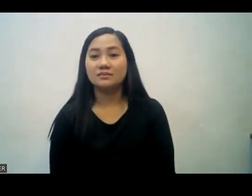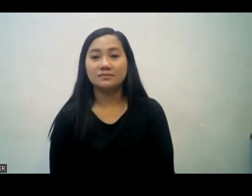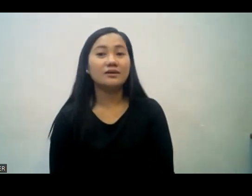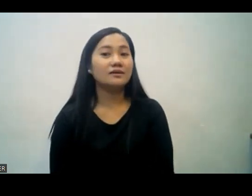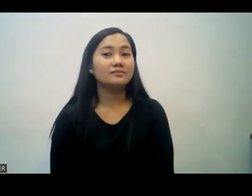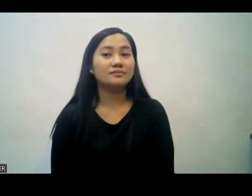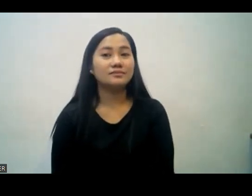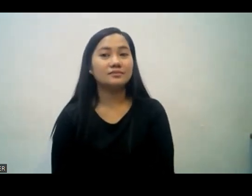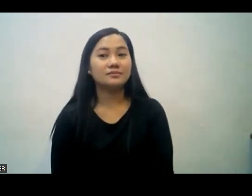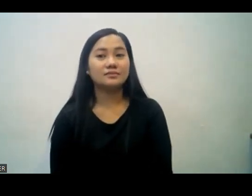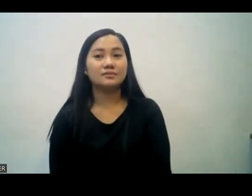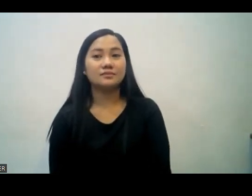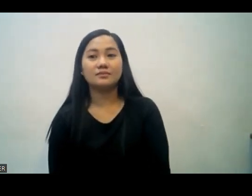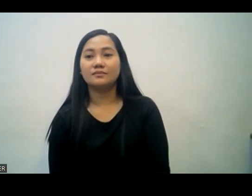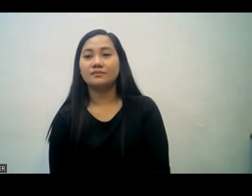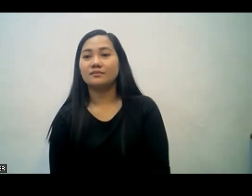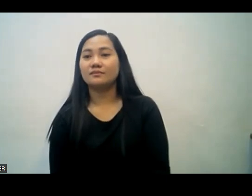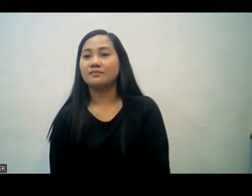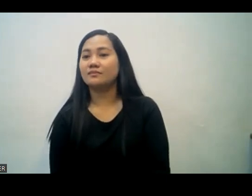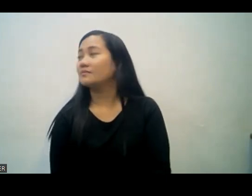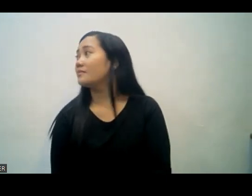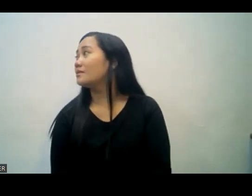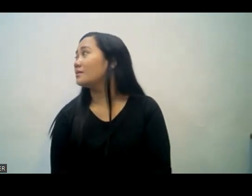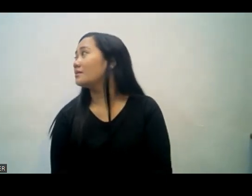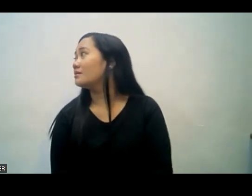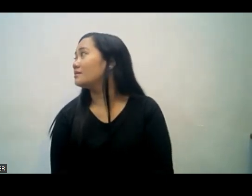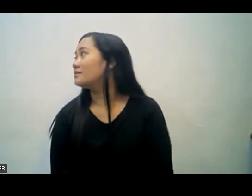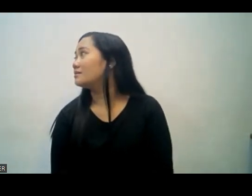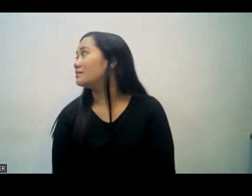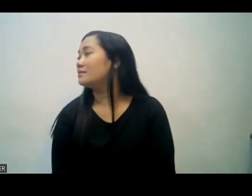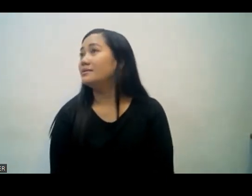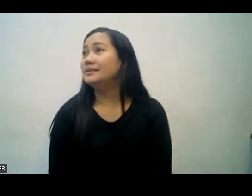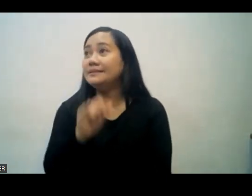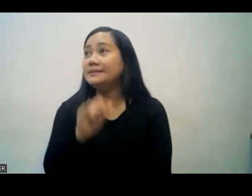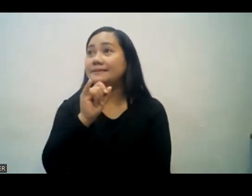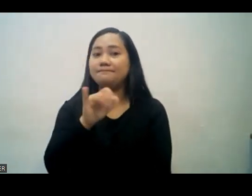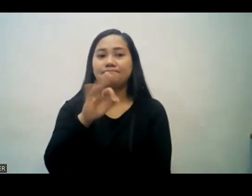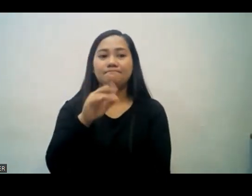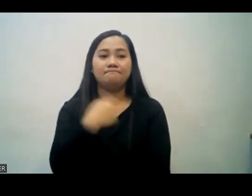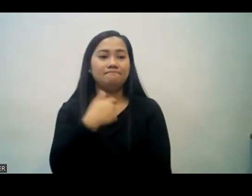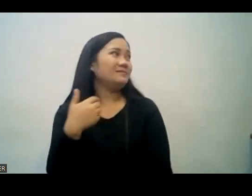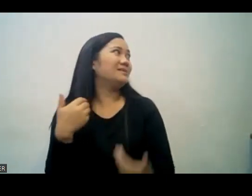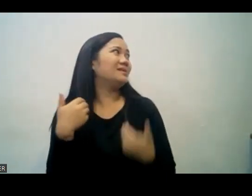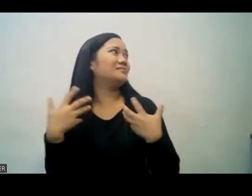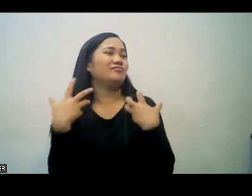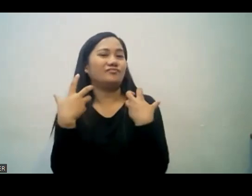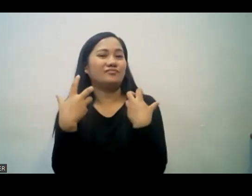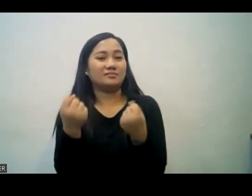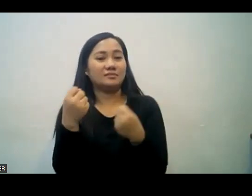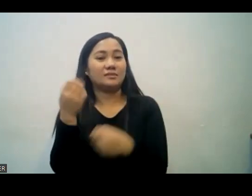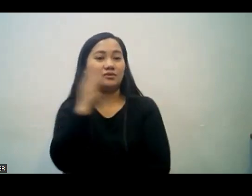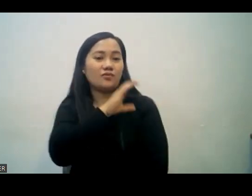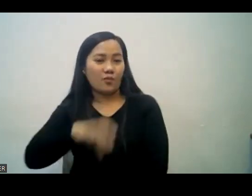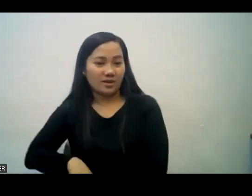Would you read again? Philippus chapter 2 verse 1, kaya nga, kung mayroong anumang kasiglahan kay Kristo, kung mayroong anumang